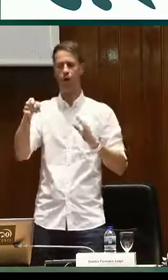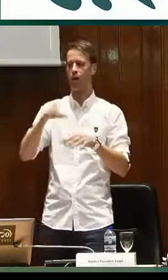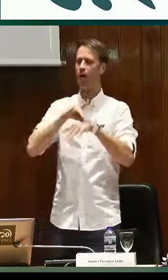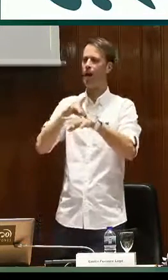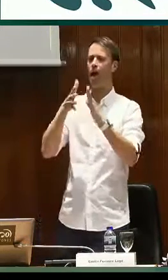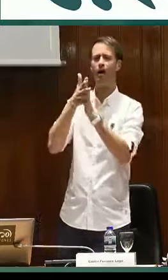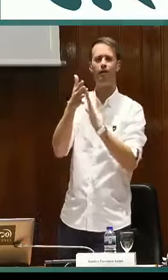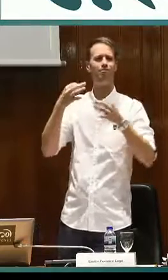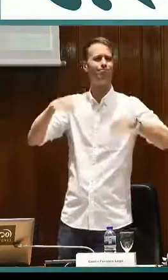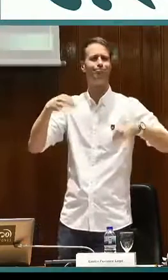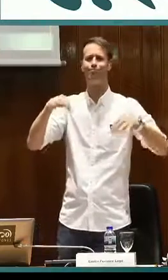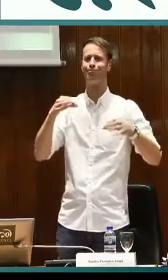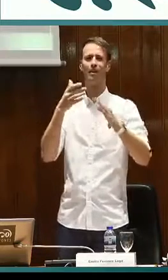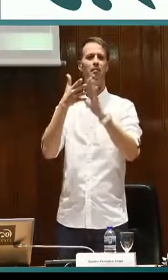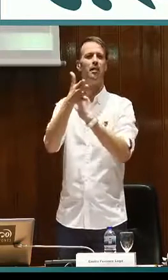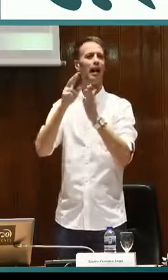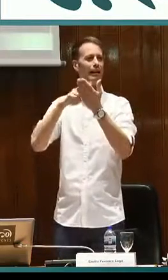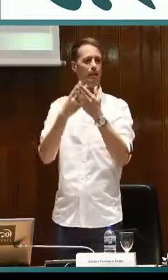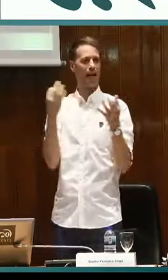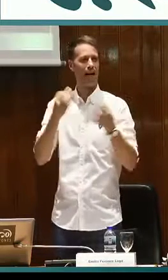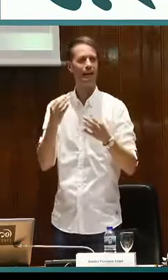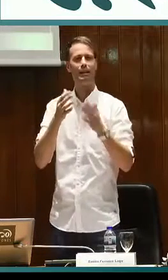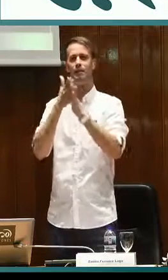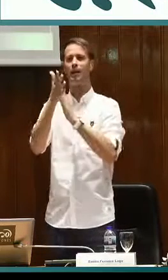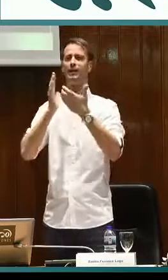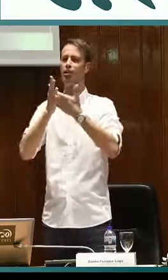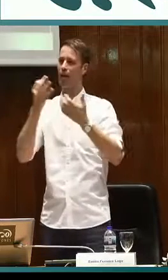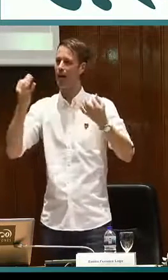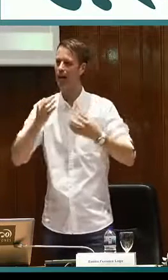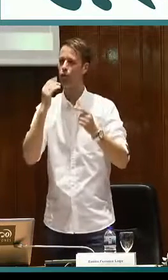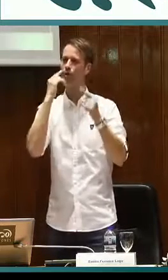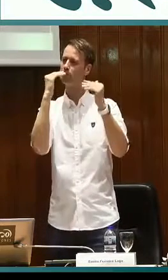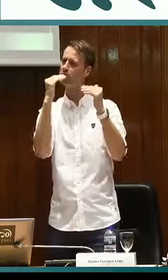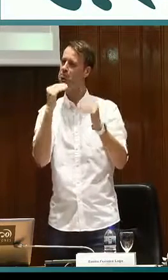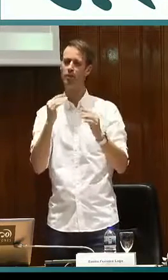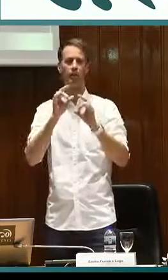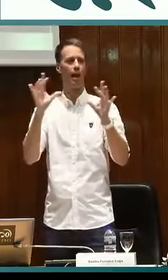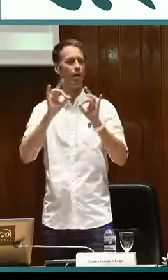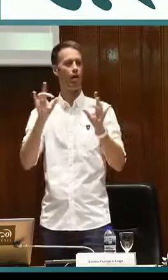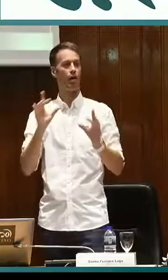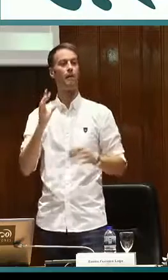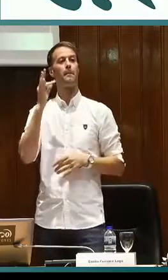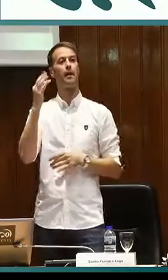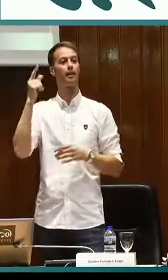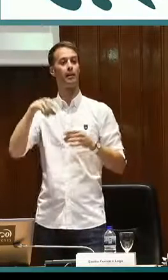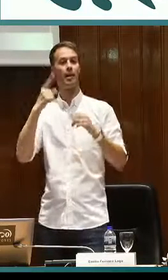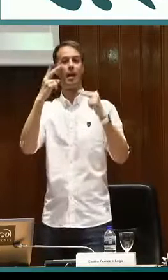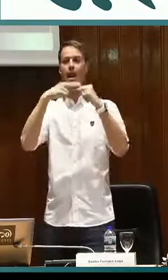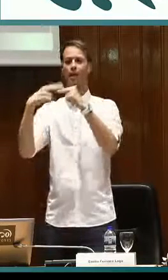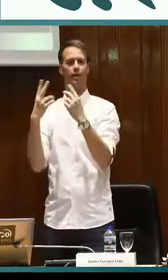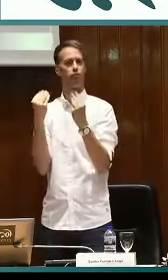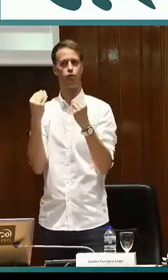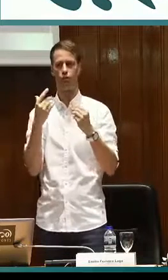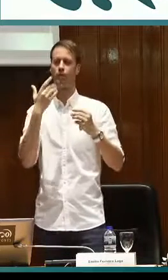Porque muchas veces puede dar la sensación de complejidad y lo que hemos querido precisamente es que sepan que es un intérprete, sepan que es una signo guía, de forma clara,